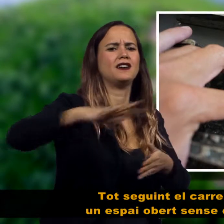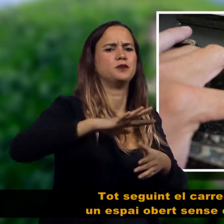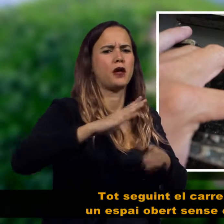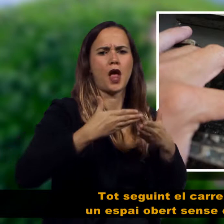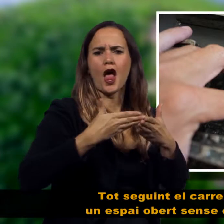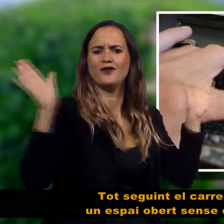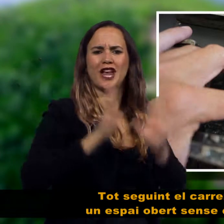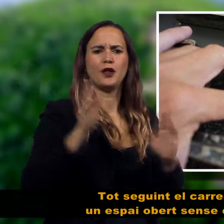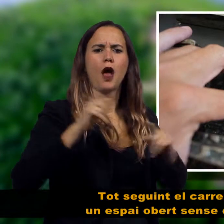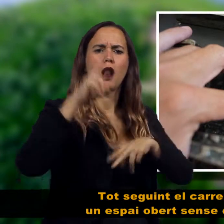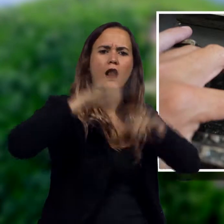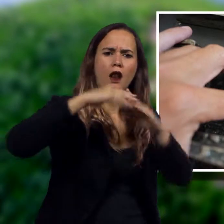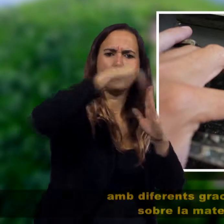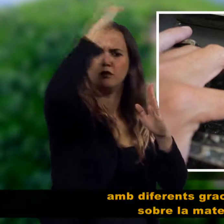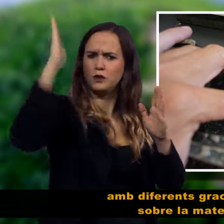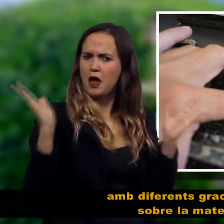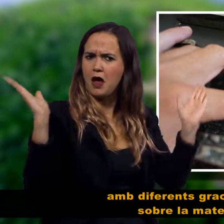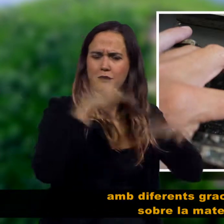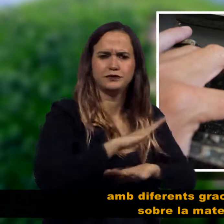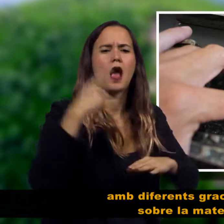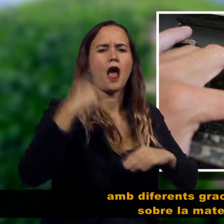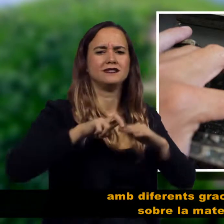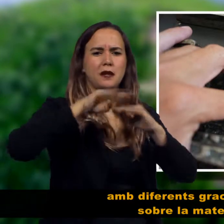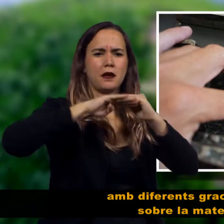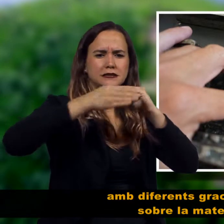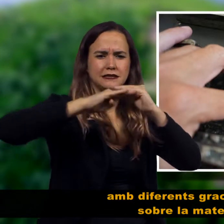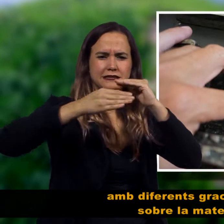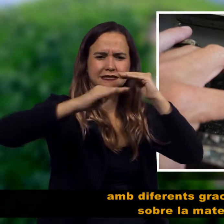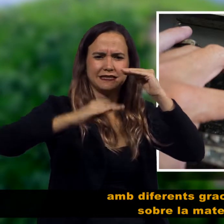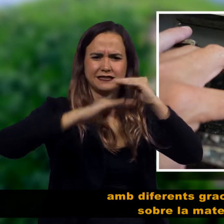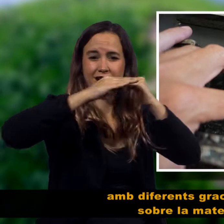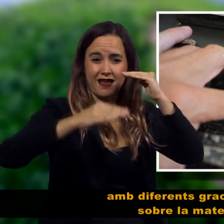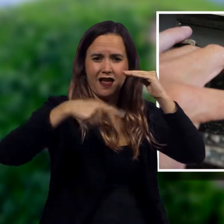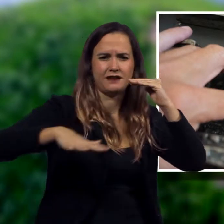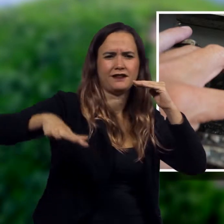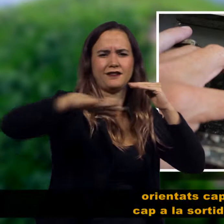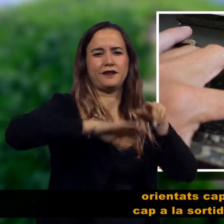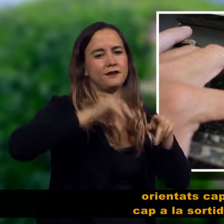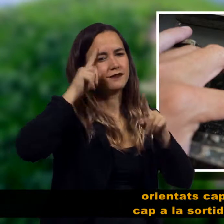construcció, amb diferents graons treballats sobre la mateixa roca orientats cap a l'est, cap a la sortida del sol,